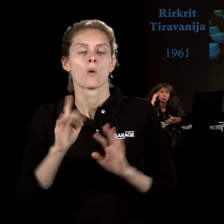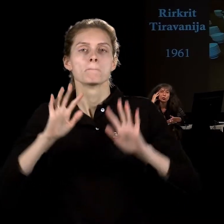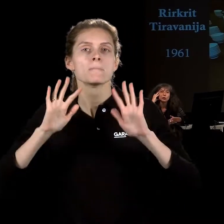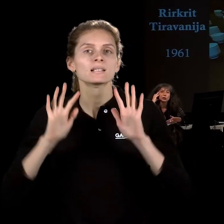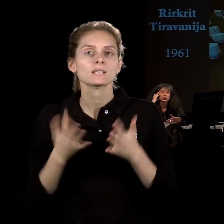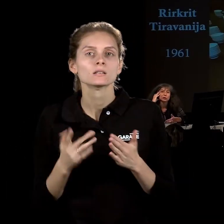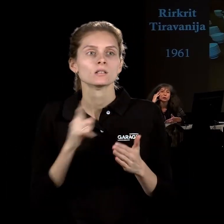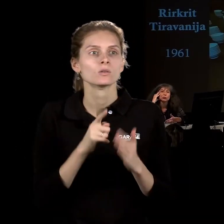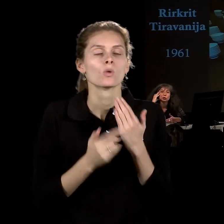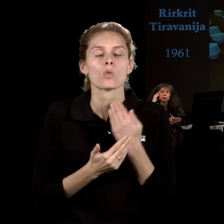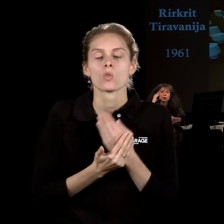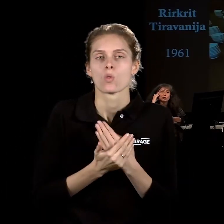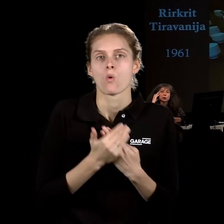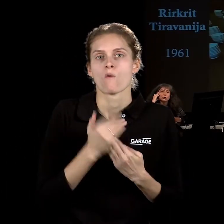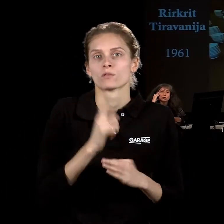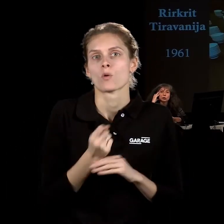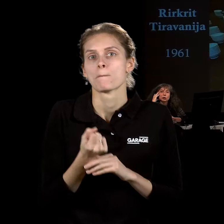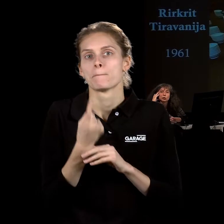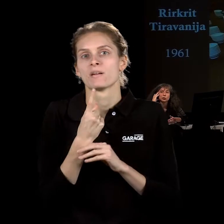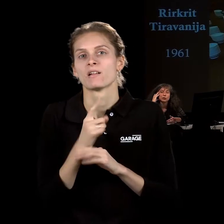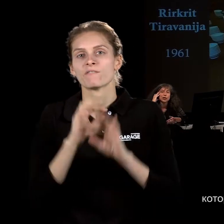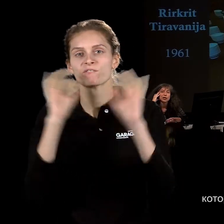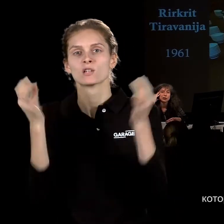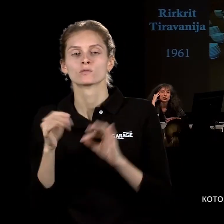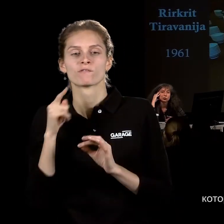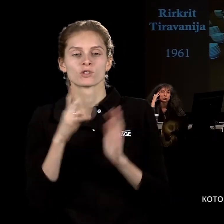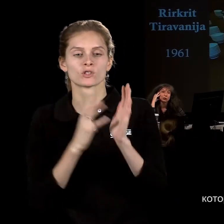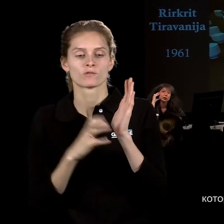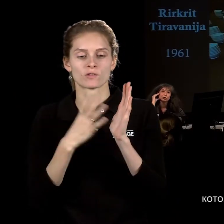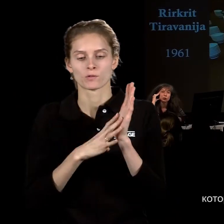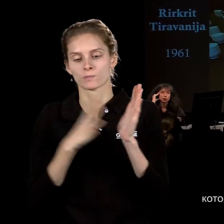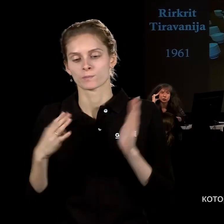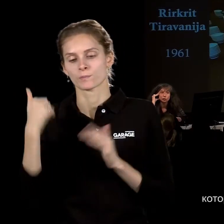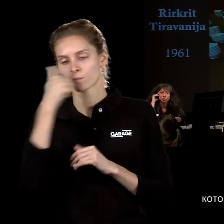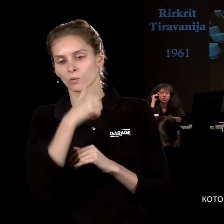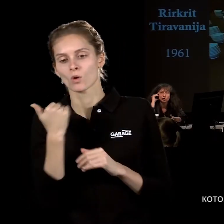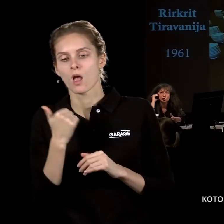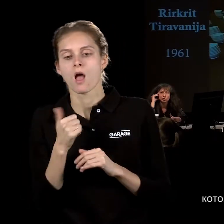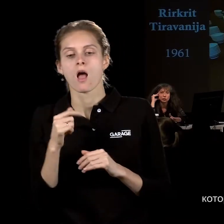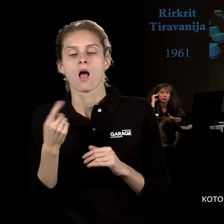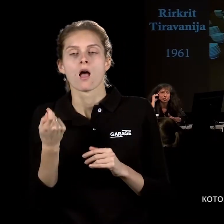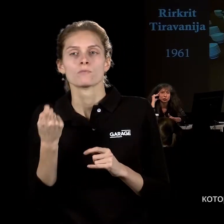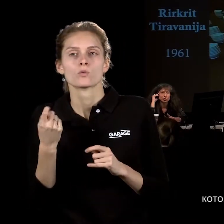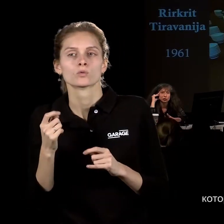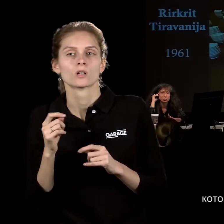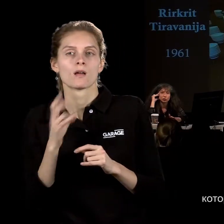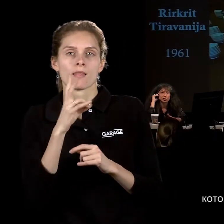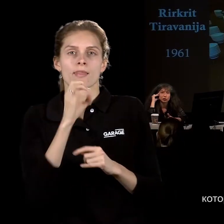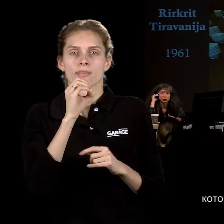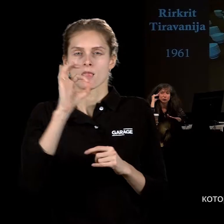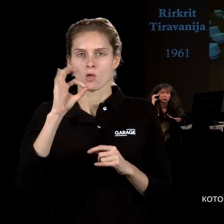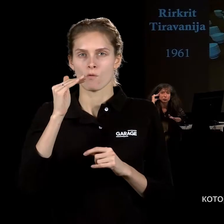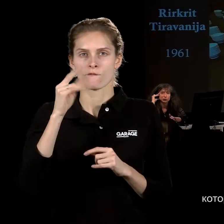то новое, действительно новое, что появилось в искусстве в 90-е годы. Это искусство, это немножко неофлюксус, это искусство, которое работает,